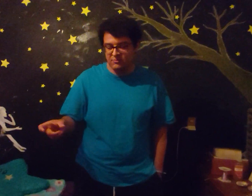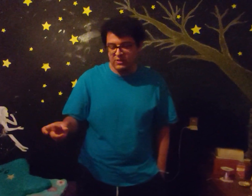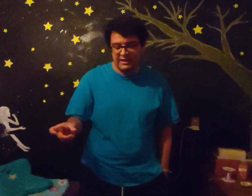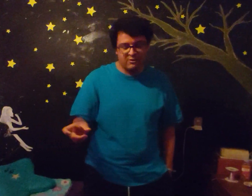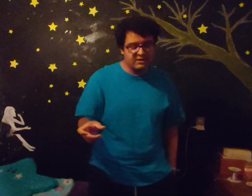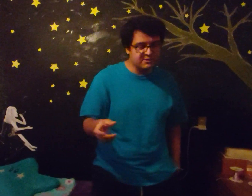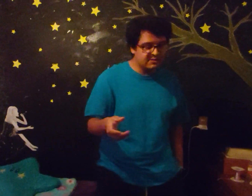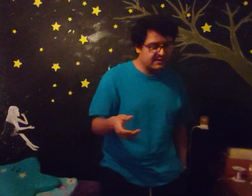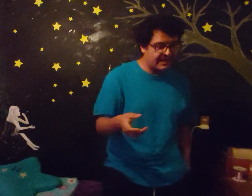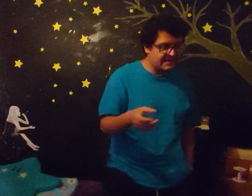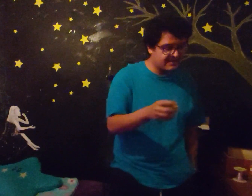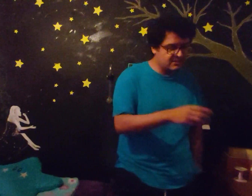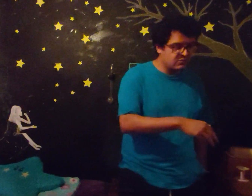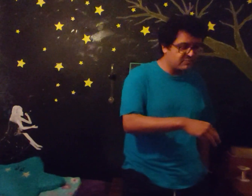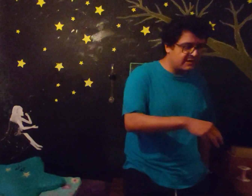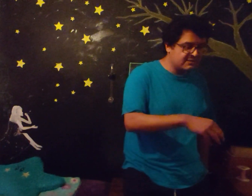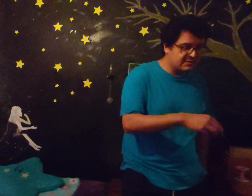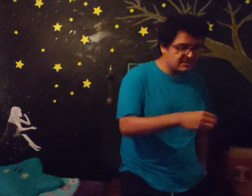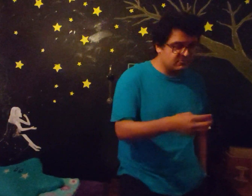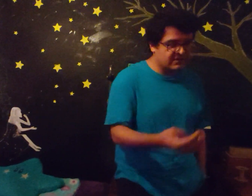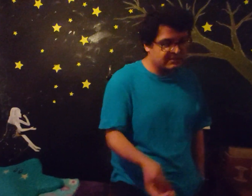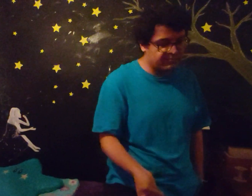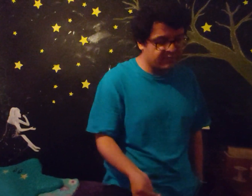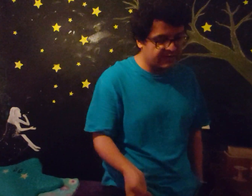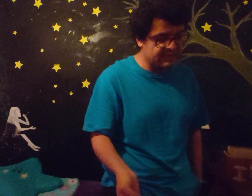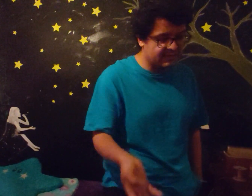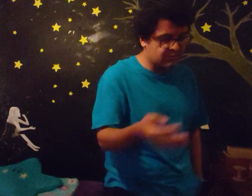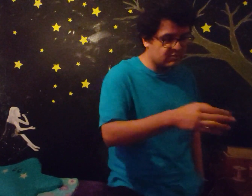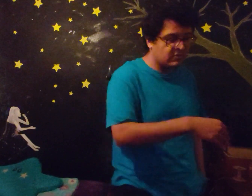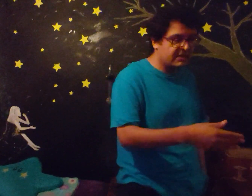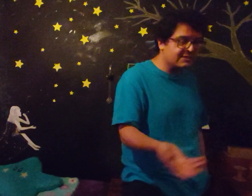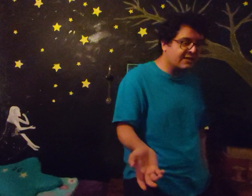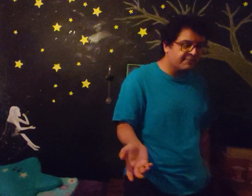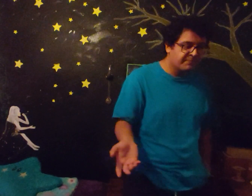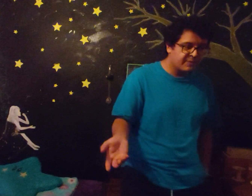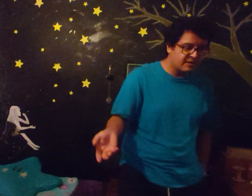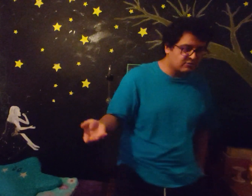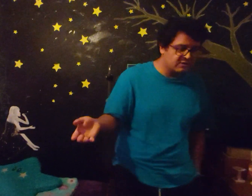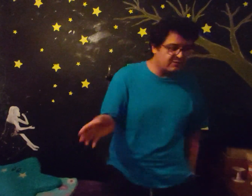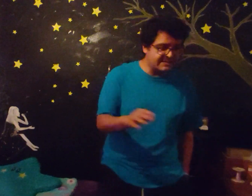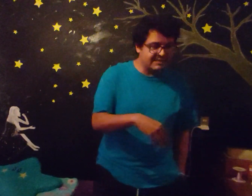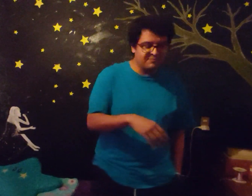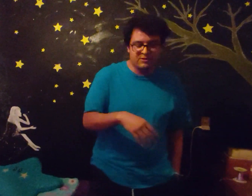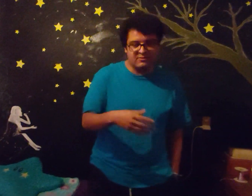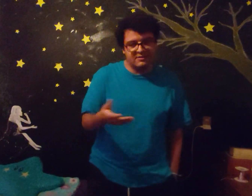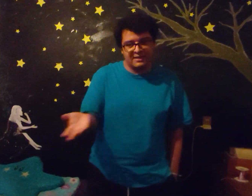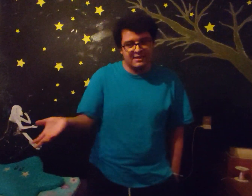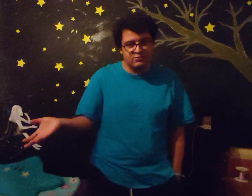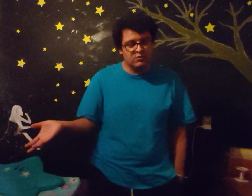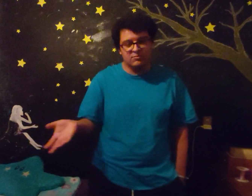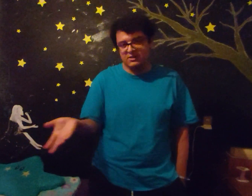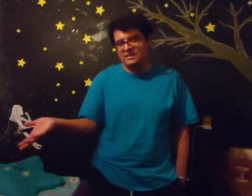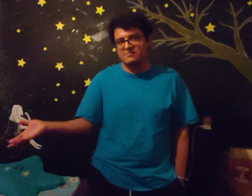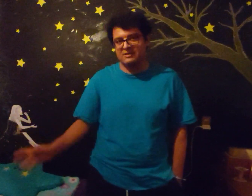moderadores a 3 hombres y 3 mujeres de preferencia Entonces lo que hice, reducirlo a 6 Pero en realidad son como 10 más